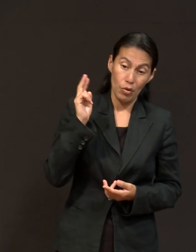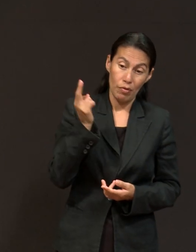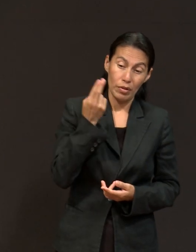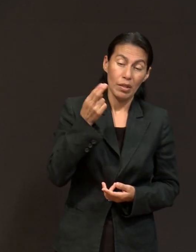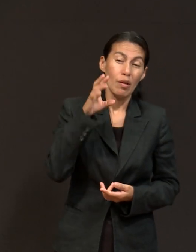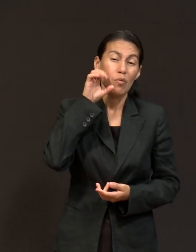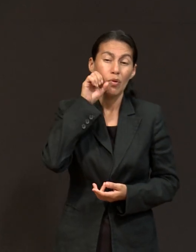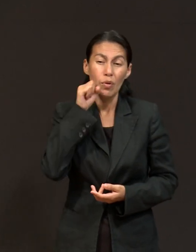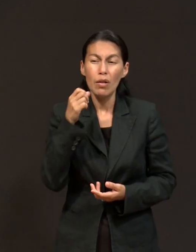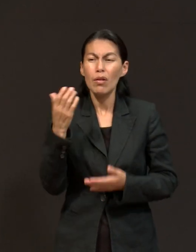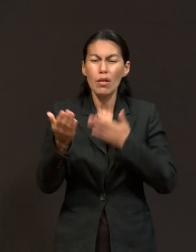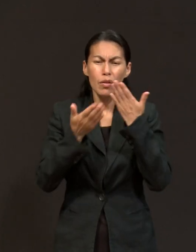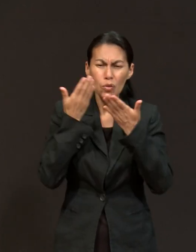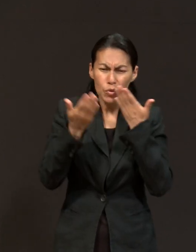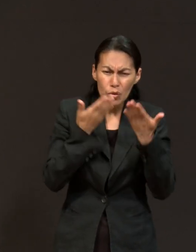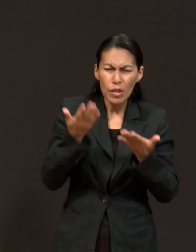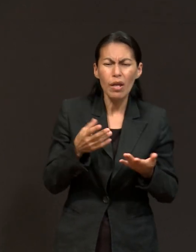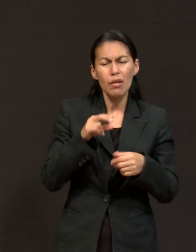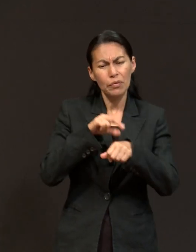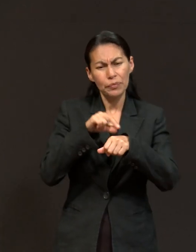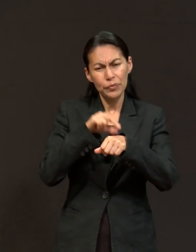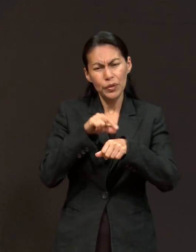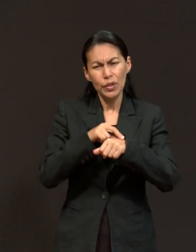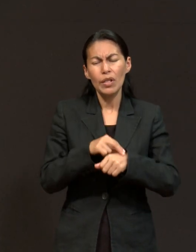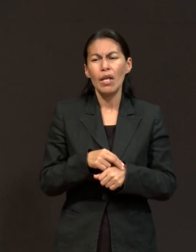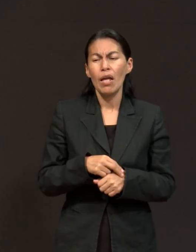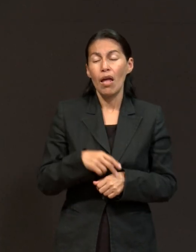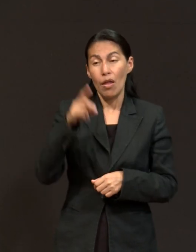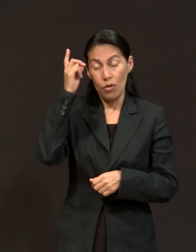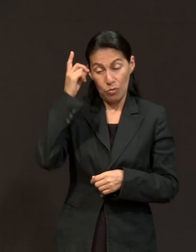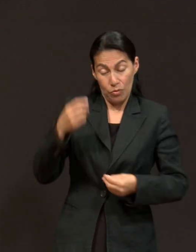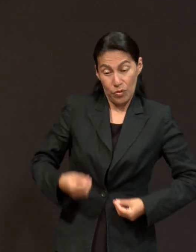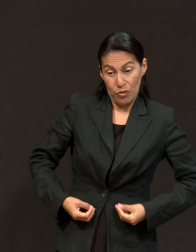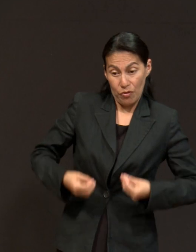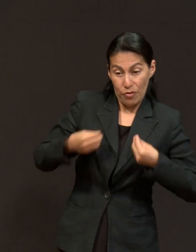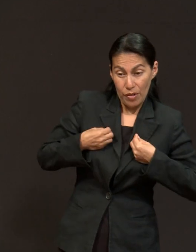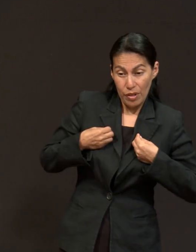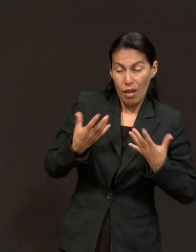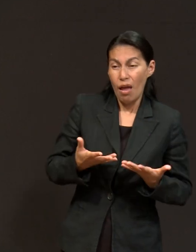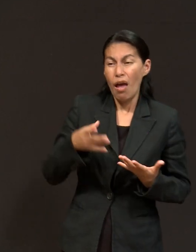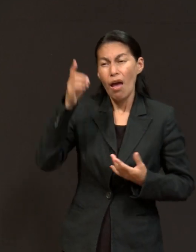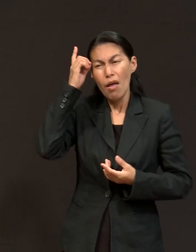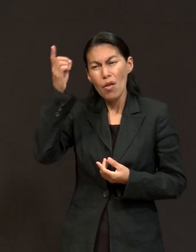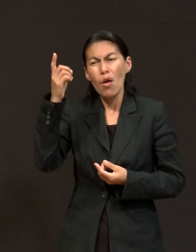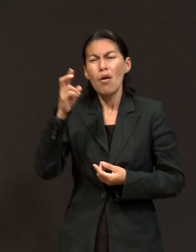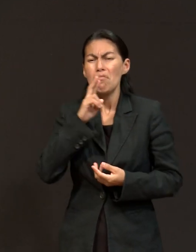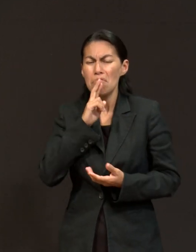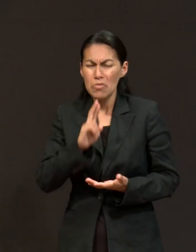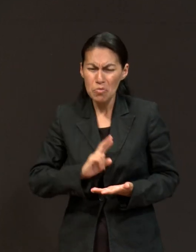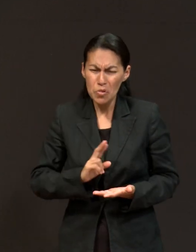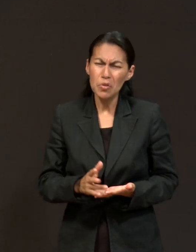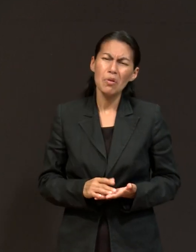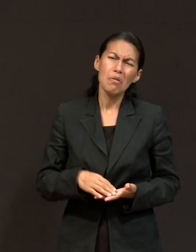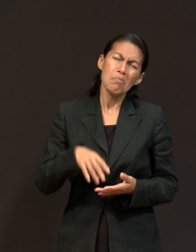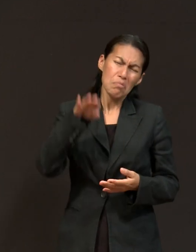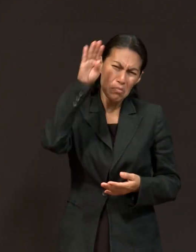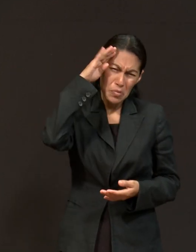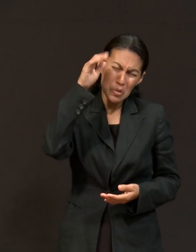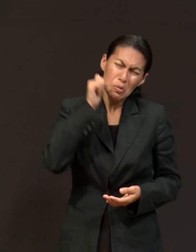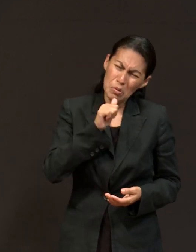vida de oración y creo que toda nuestra vida lo es. Dios contestó muchas cosas, estuvo presente y lo estará siempre